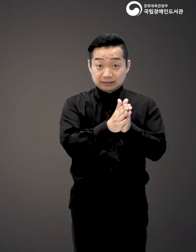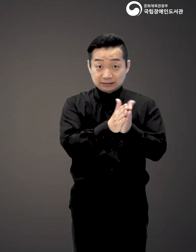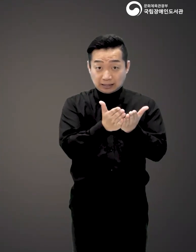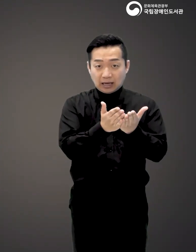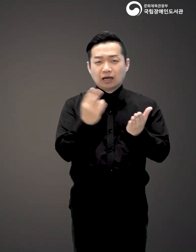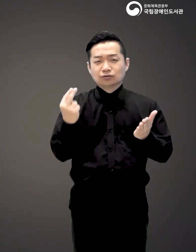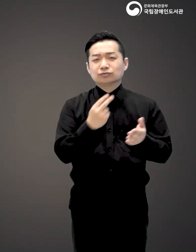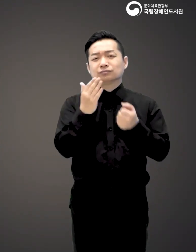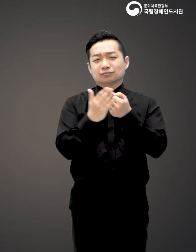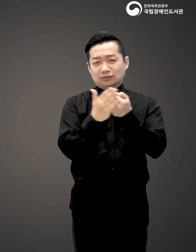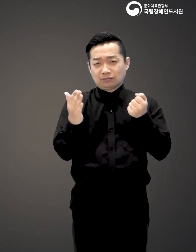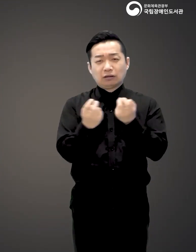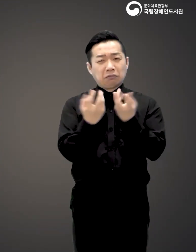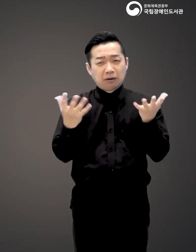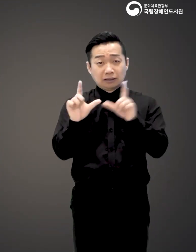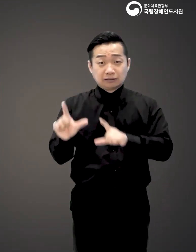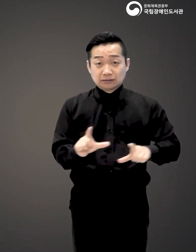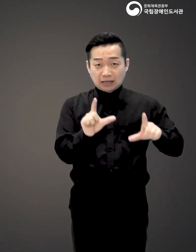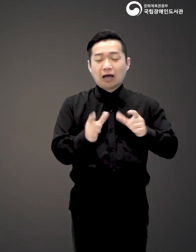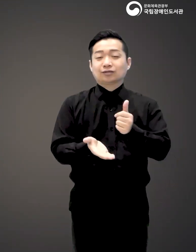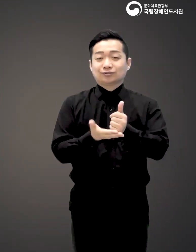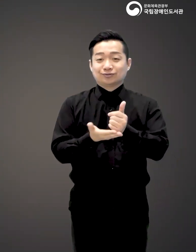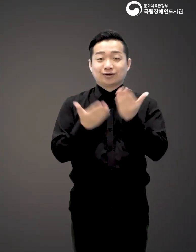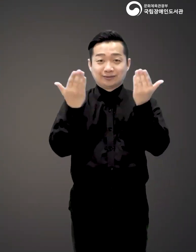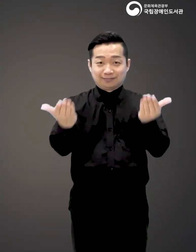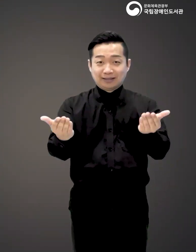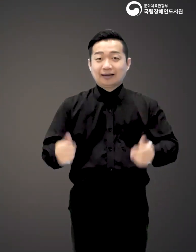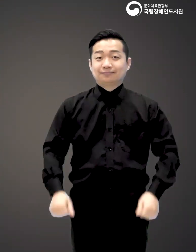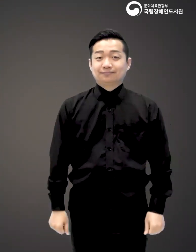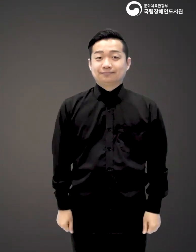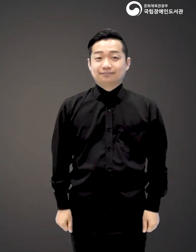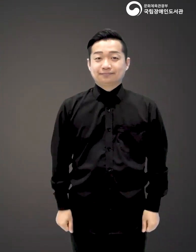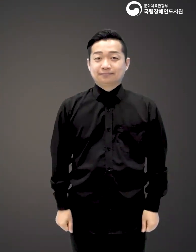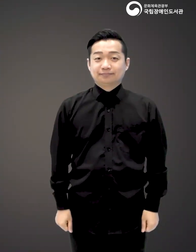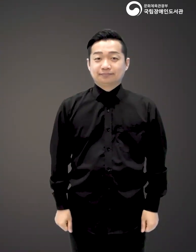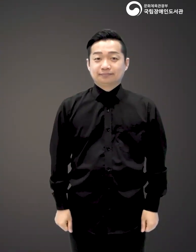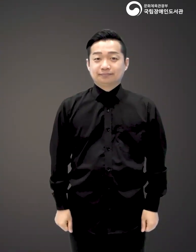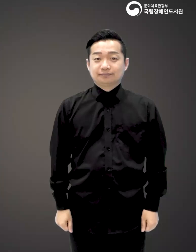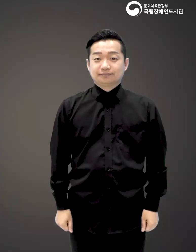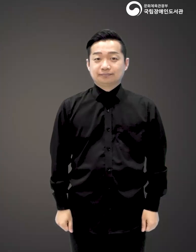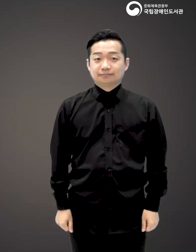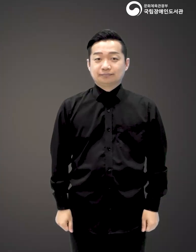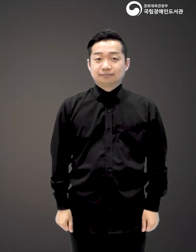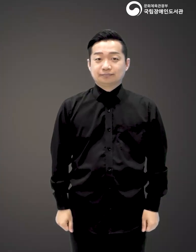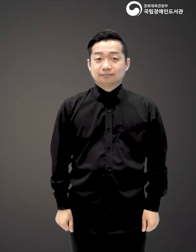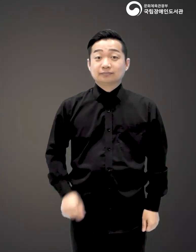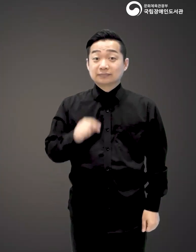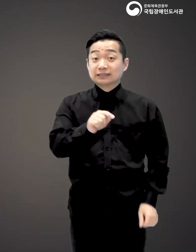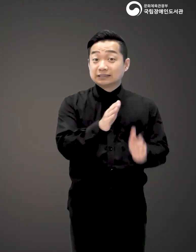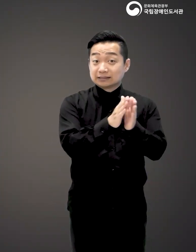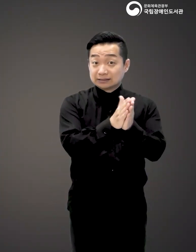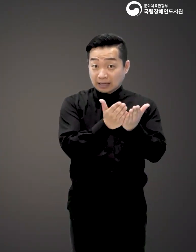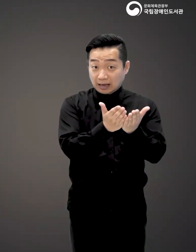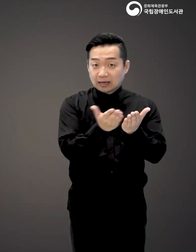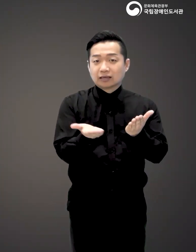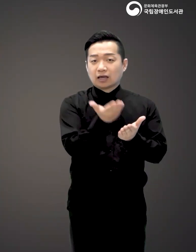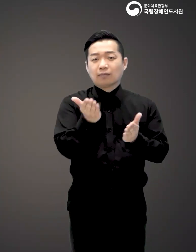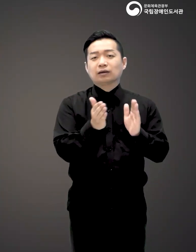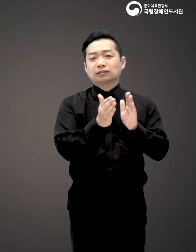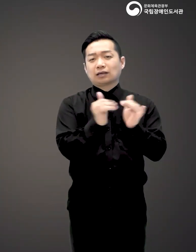지금 이 책 숨은 붙어있으니 살아야겠고를 추천드립니다. 어쩌면 이 책에서